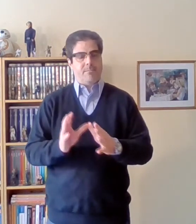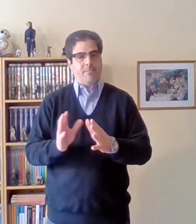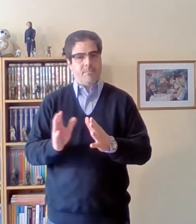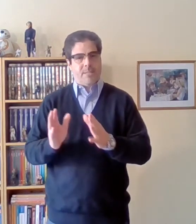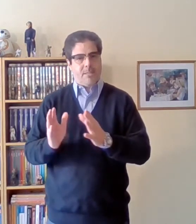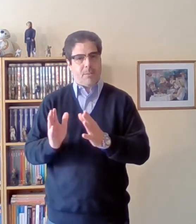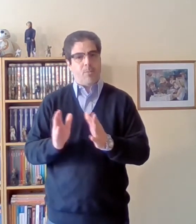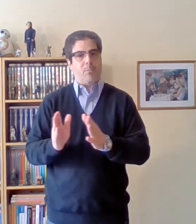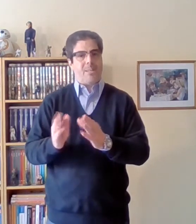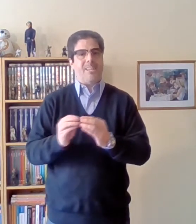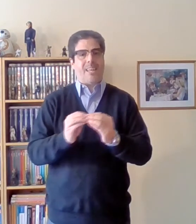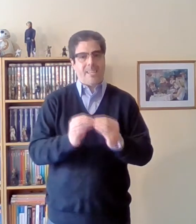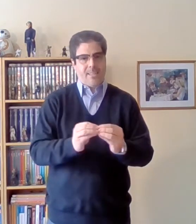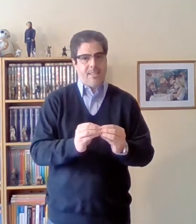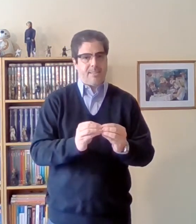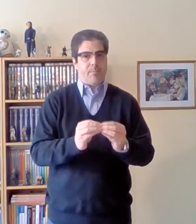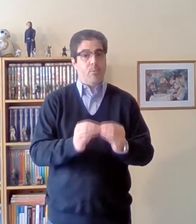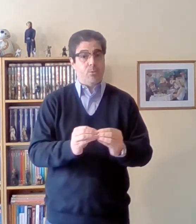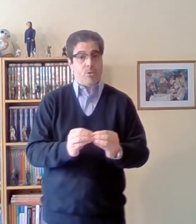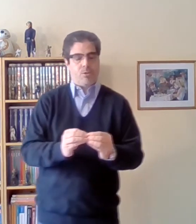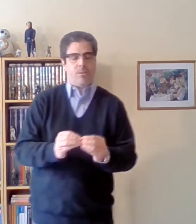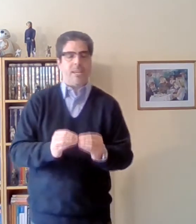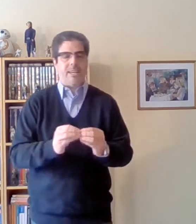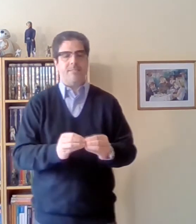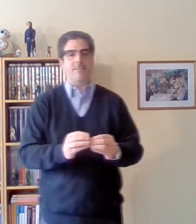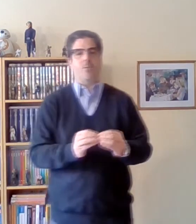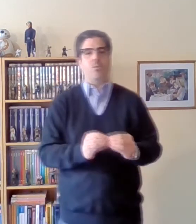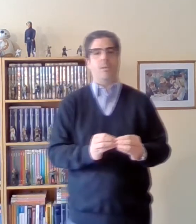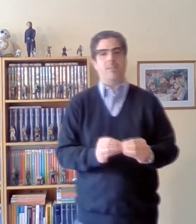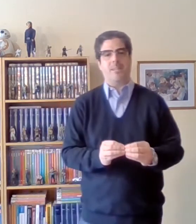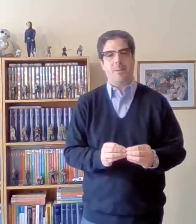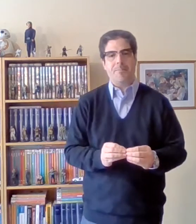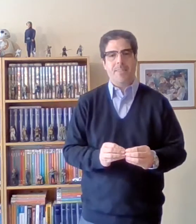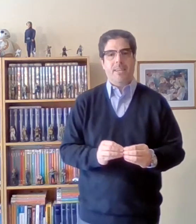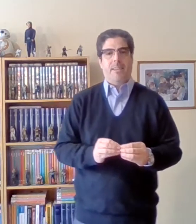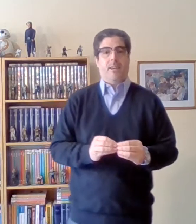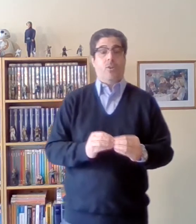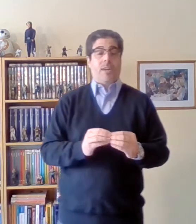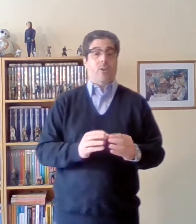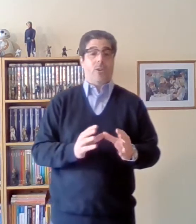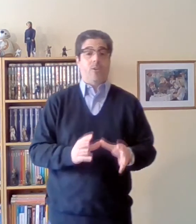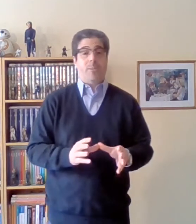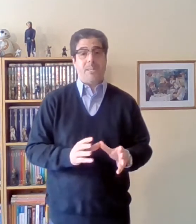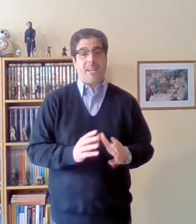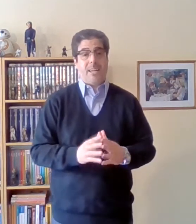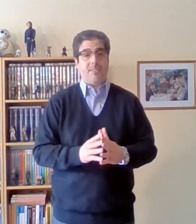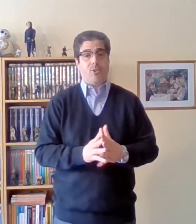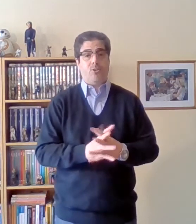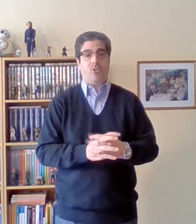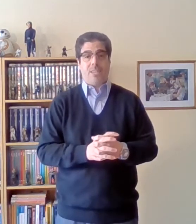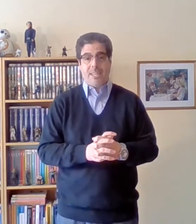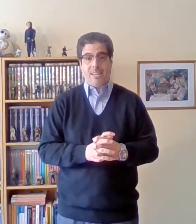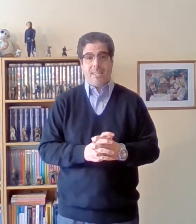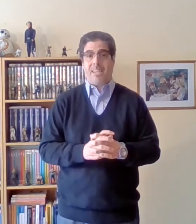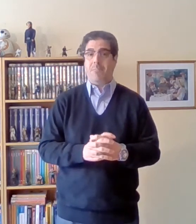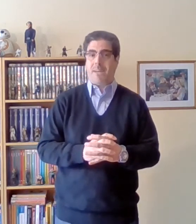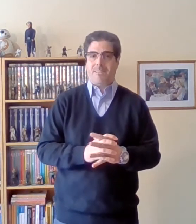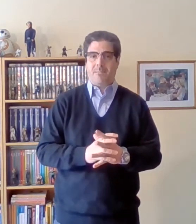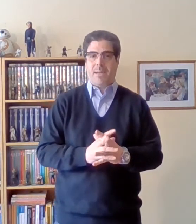vamos a partir de ahí, de ese punto, ¿no? Que es justamente lo que los economistas clásicos sostenían y que Marx va